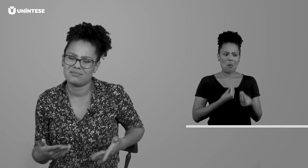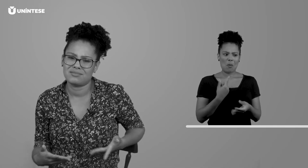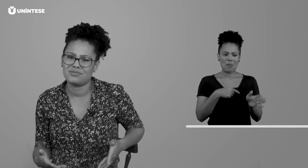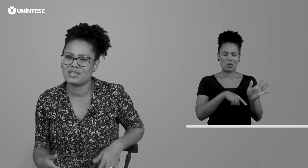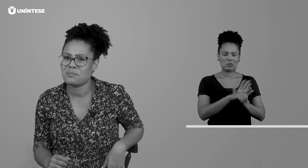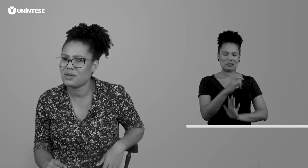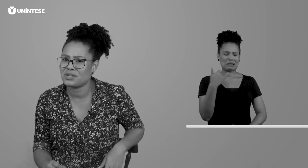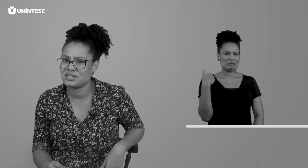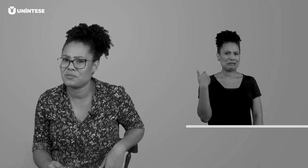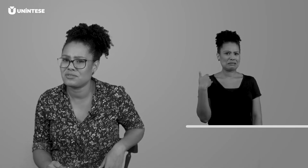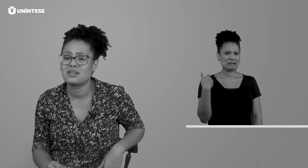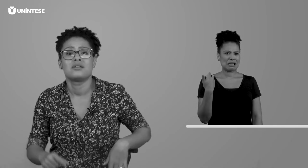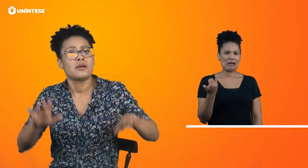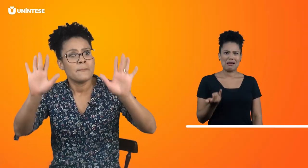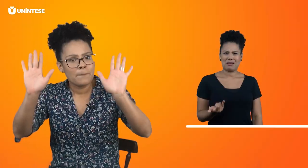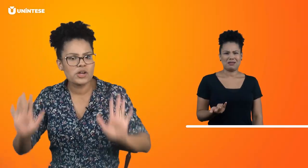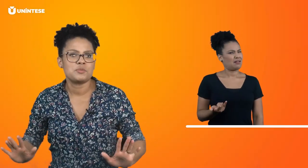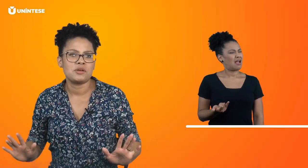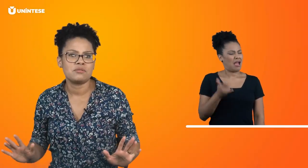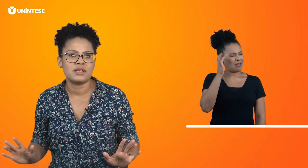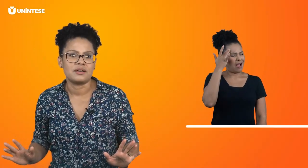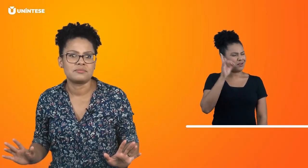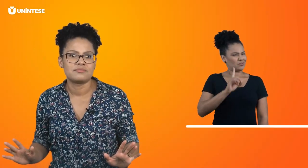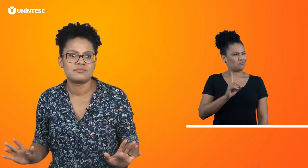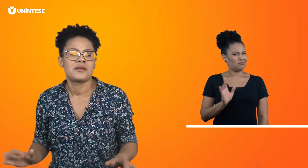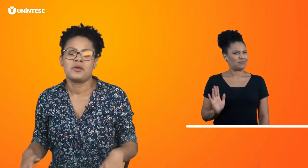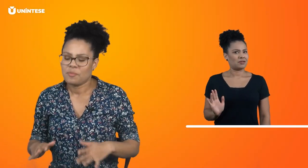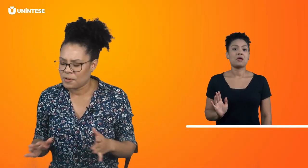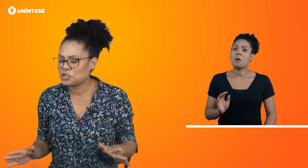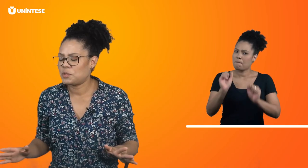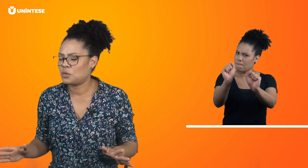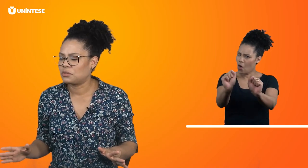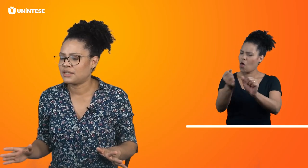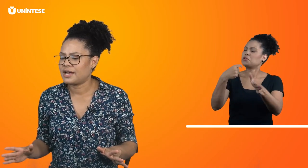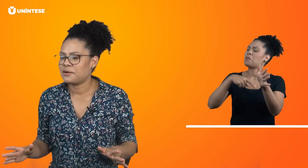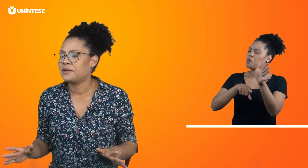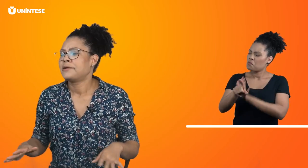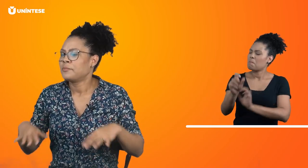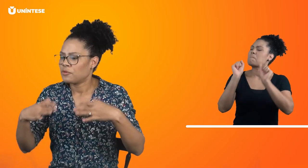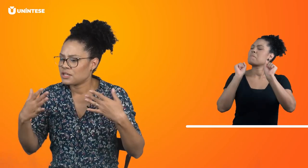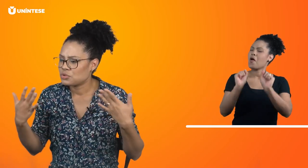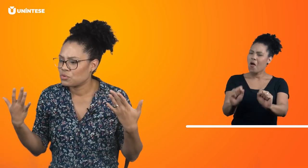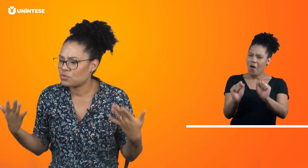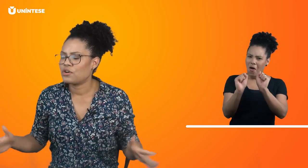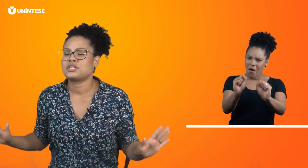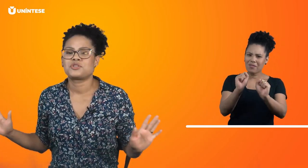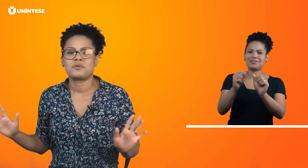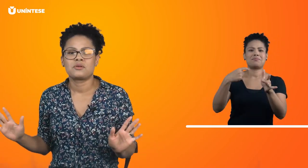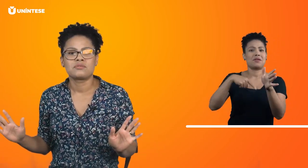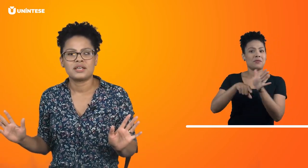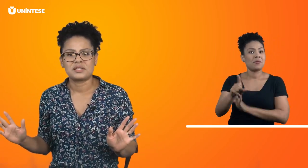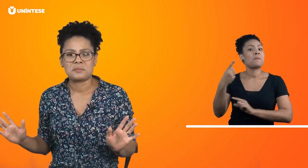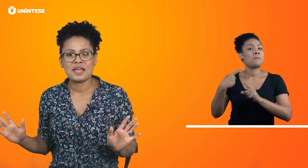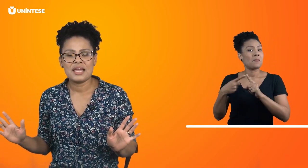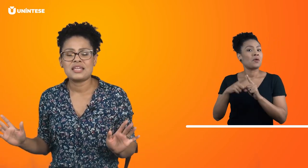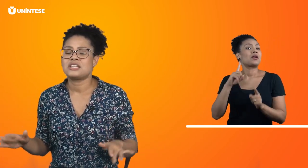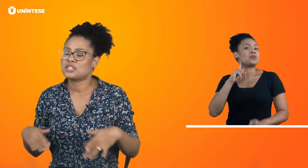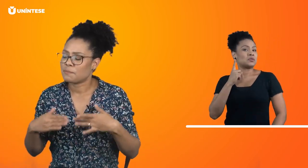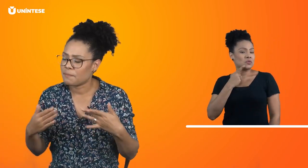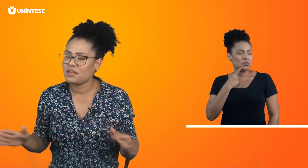Tem uma lógica muito... Pode perguntar. Pode perguntar, porque surdo gosta de perguntar também. Eles também